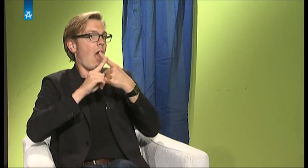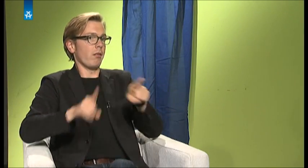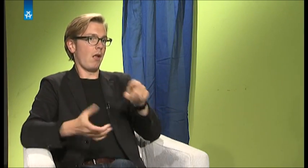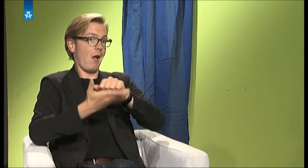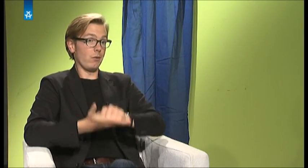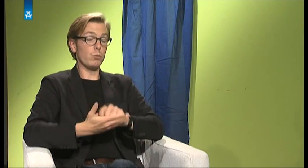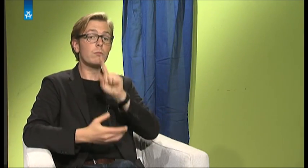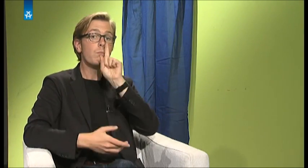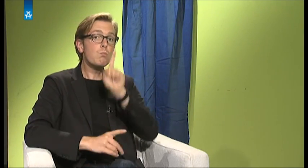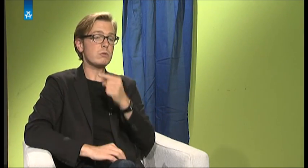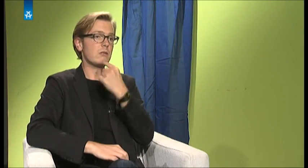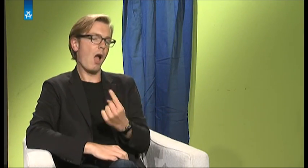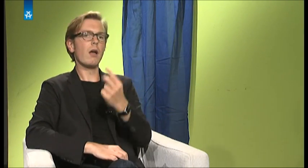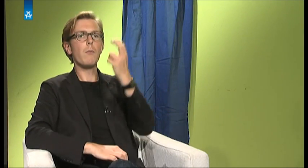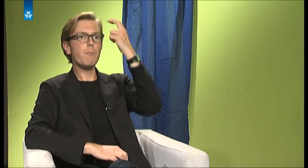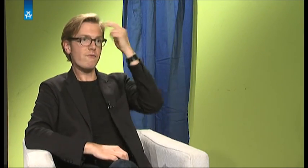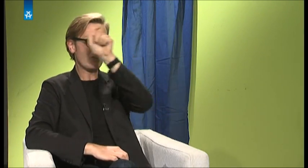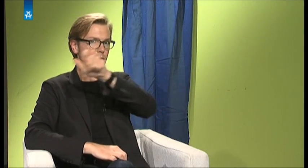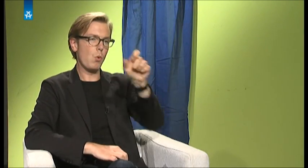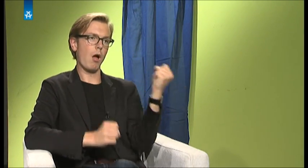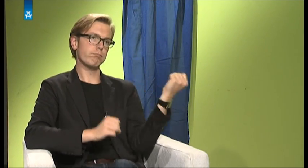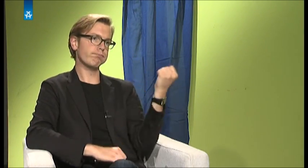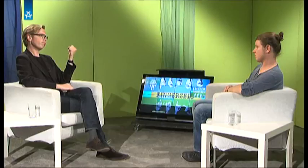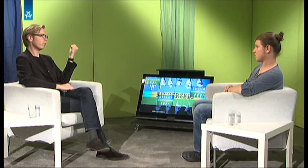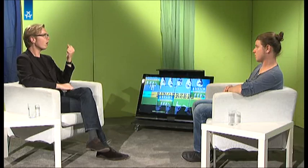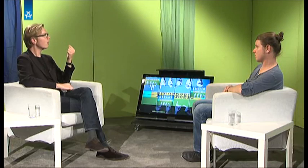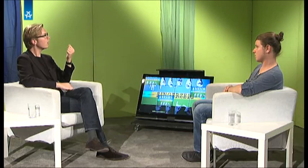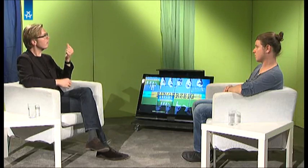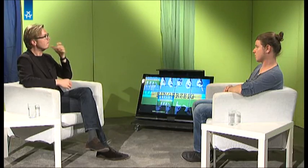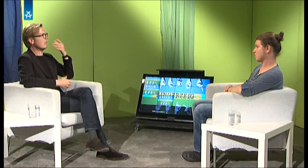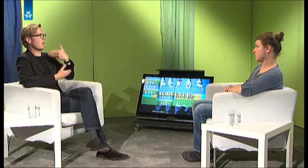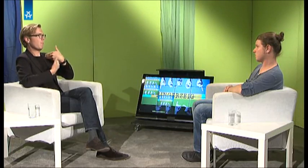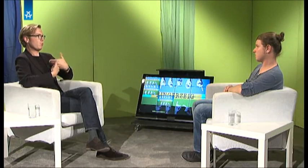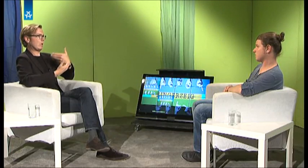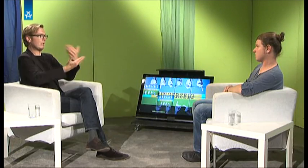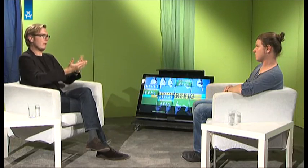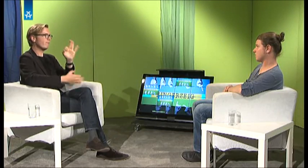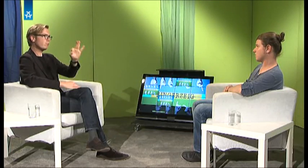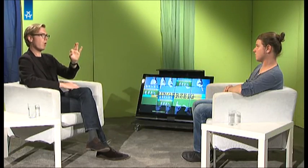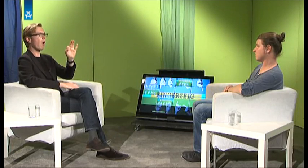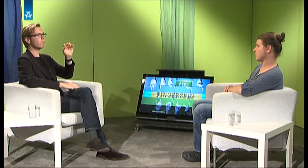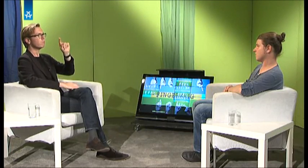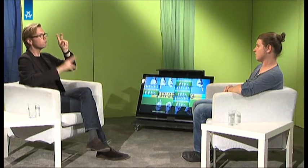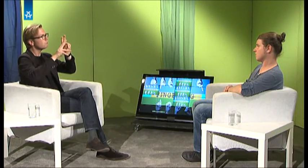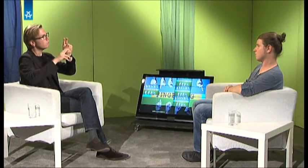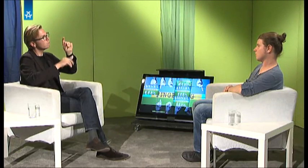Eindruck. Und ich muss auch sagen, dass die Professoren mich sehr beeindruckt haben für das, welche Energie sie reingesteckt haben in die Studenten,